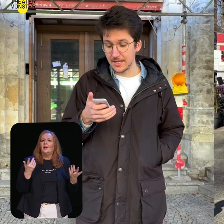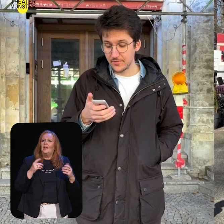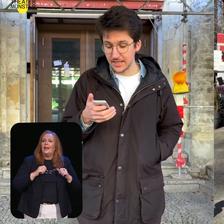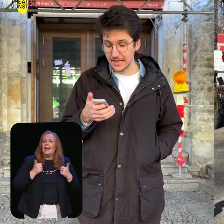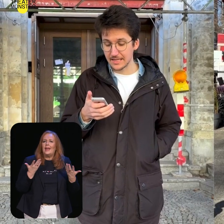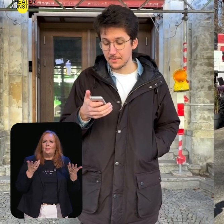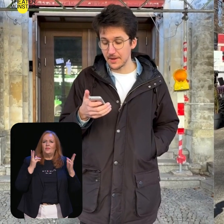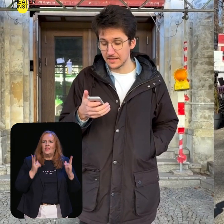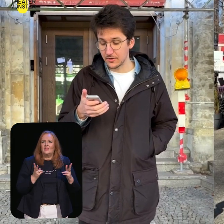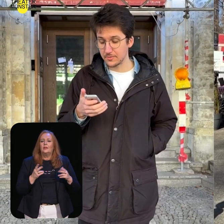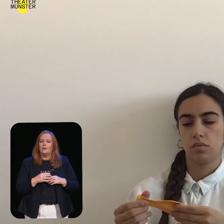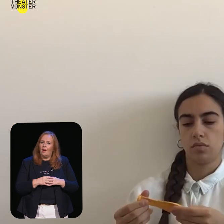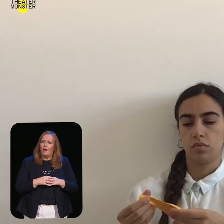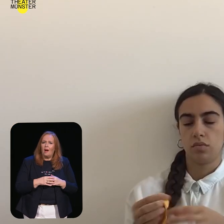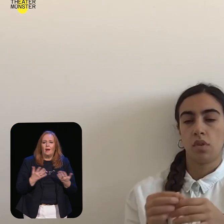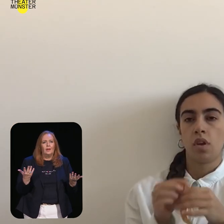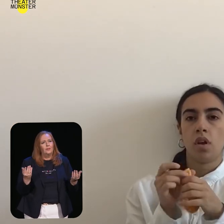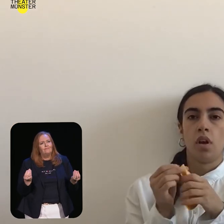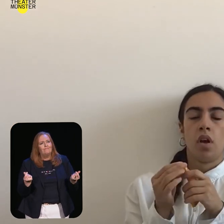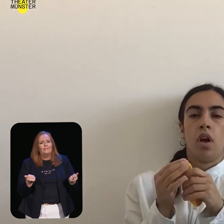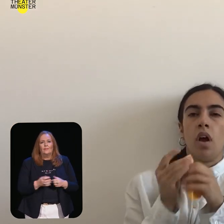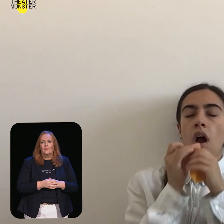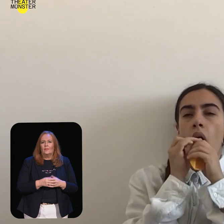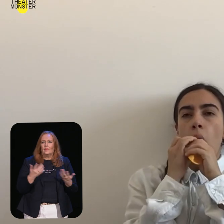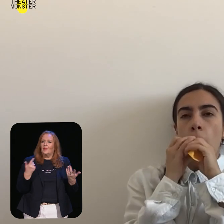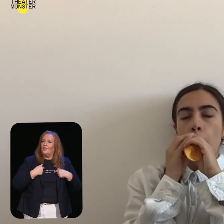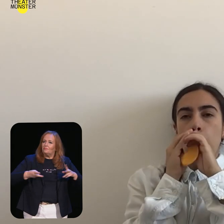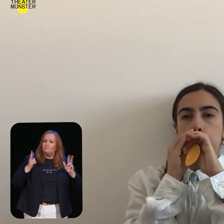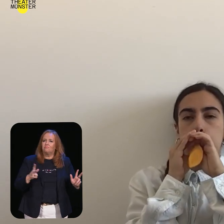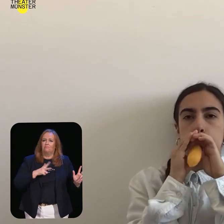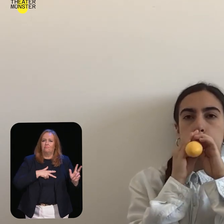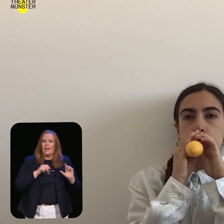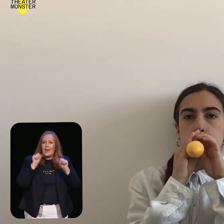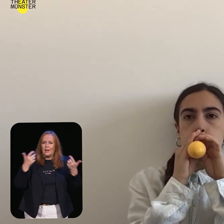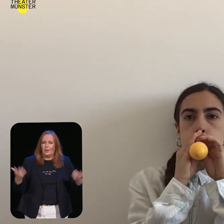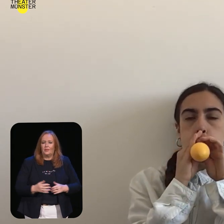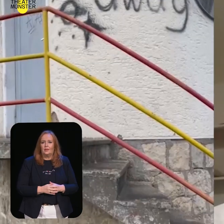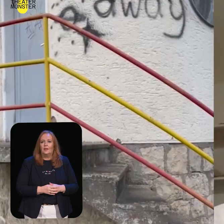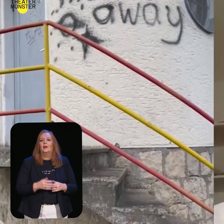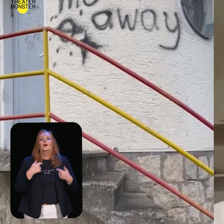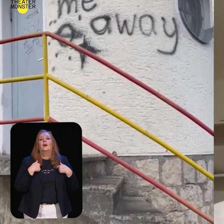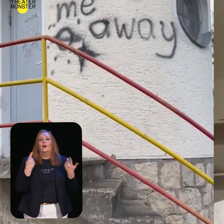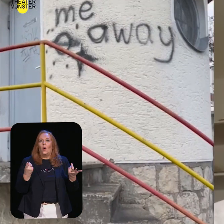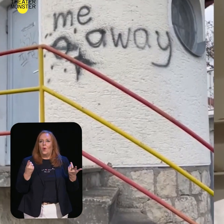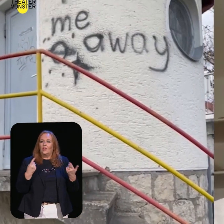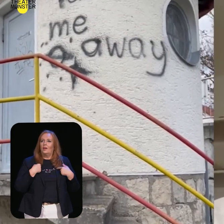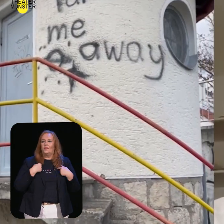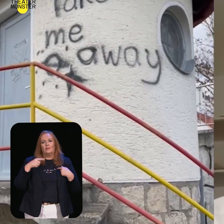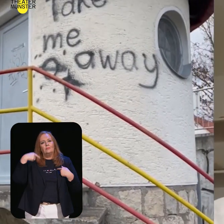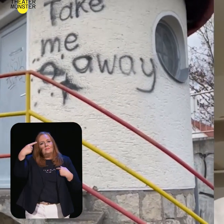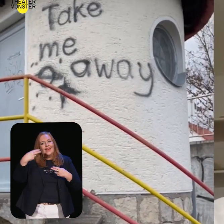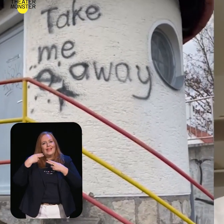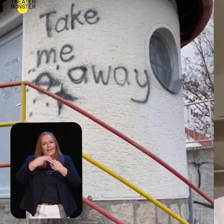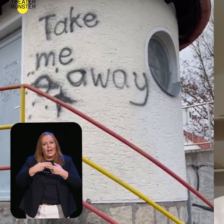Das Leben mit den rechten Bahnen kommt. Ja, you cannot just live your life. Wir hinterlassen der nächsten